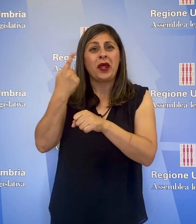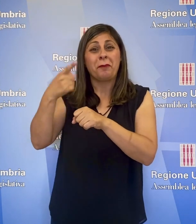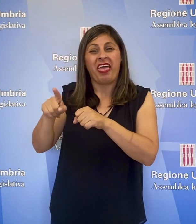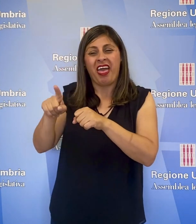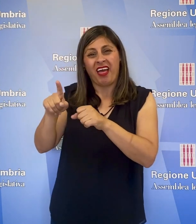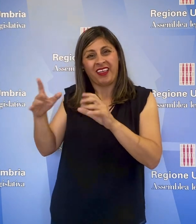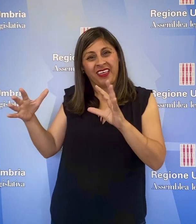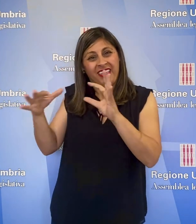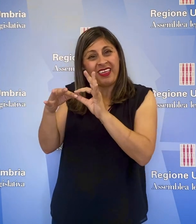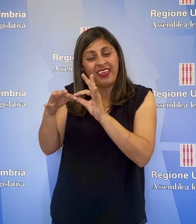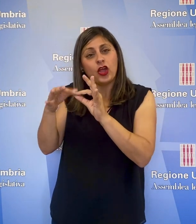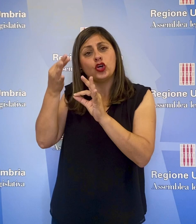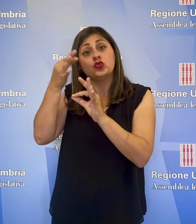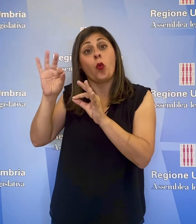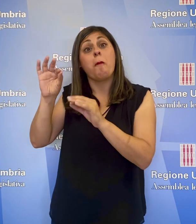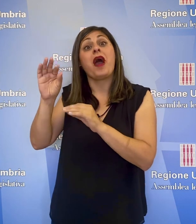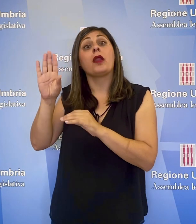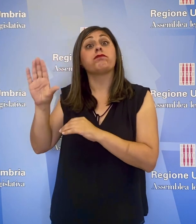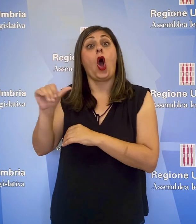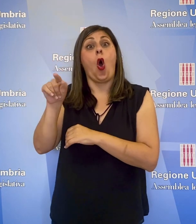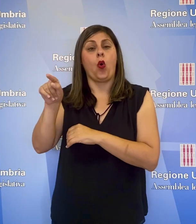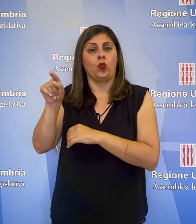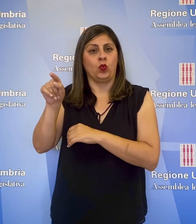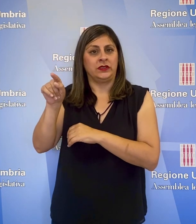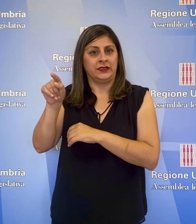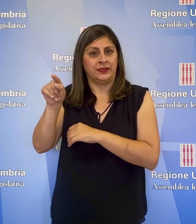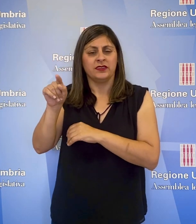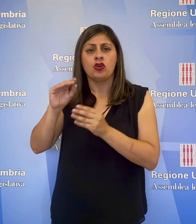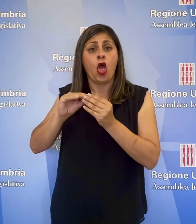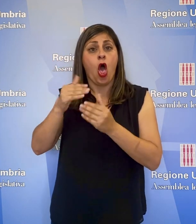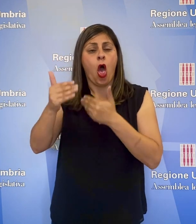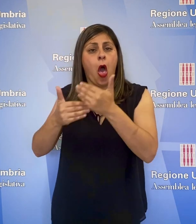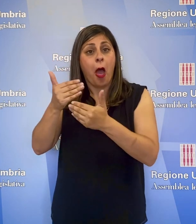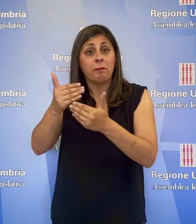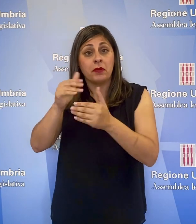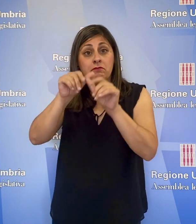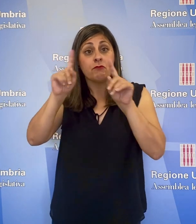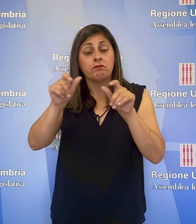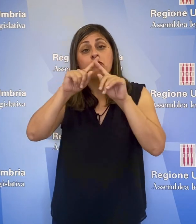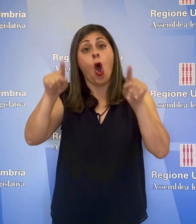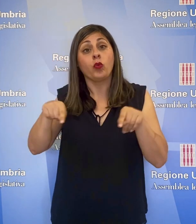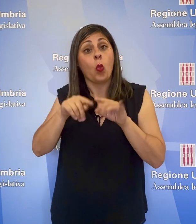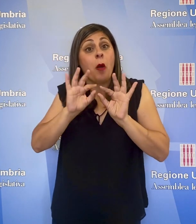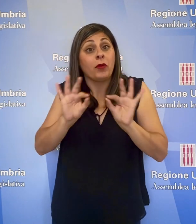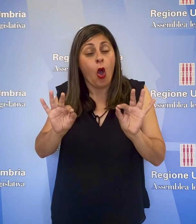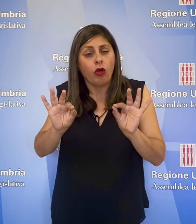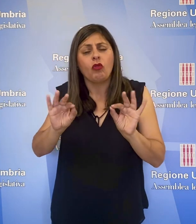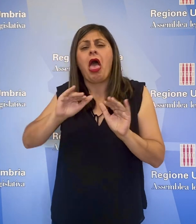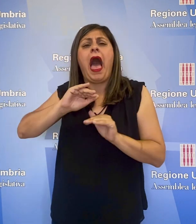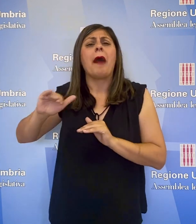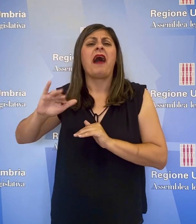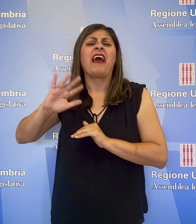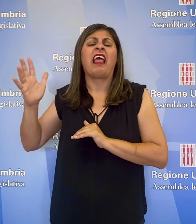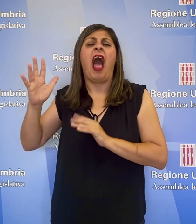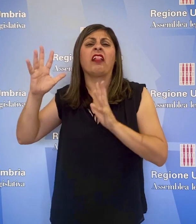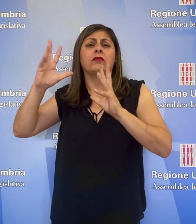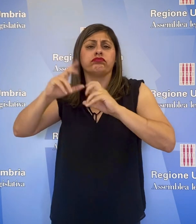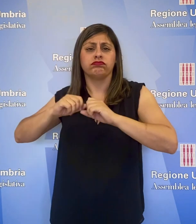superbonus, con esclusione di quelli comportanti la demolizione e ricostruzione degli edifici. L'assessore Enrico Mellasecche